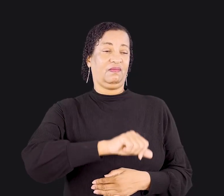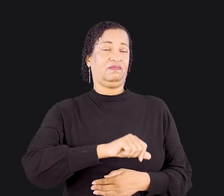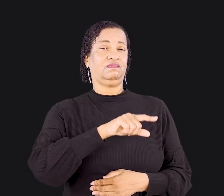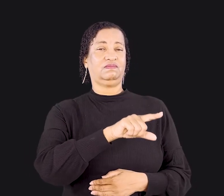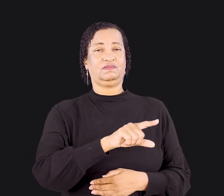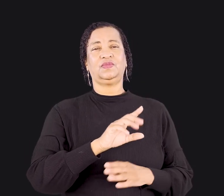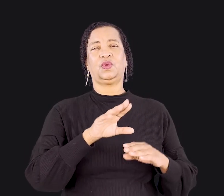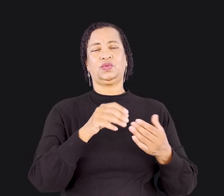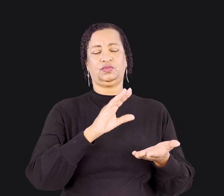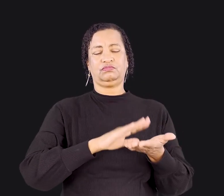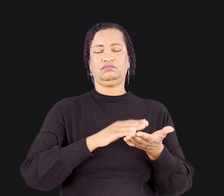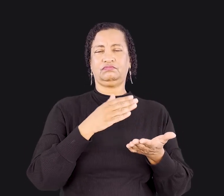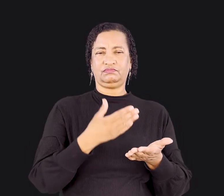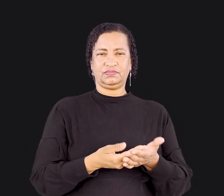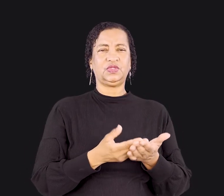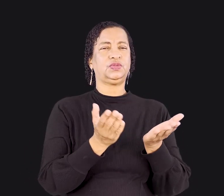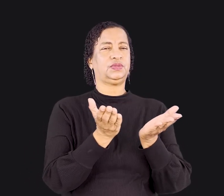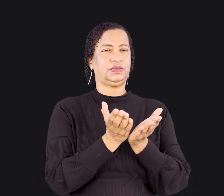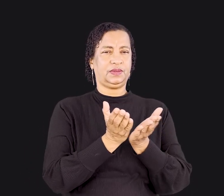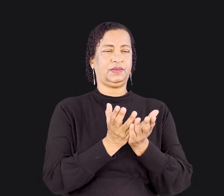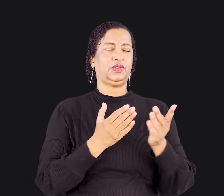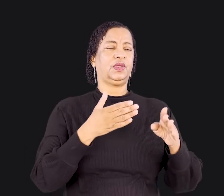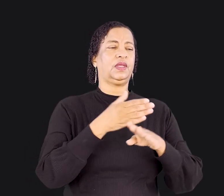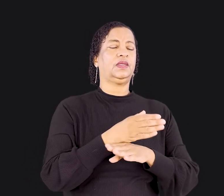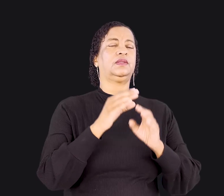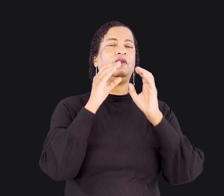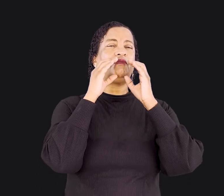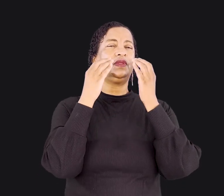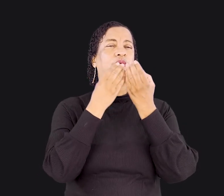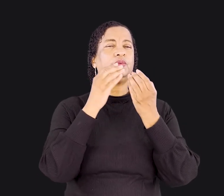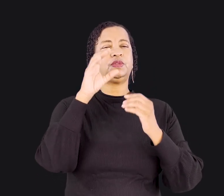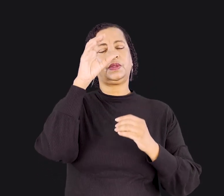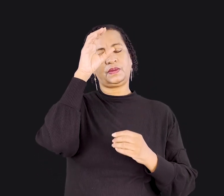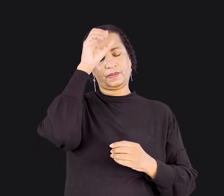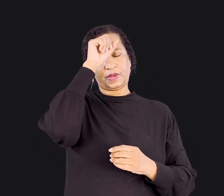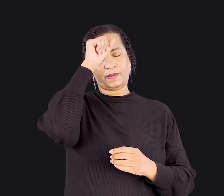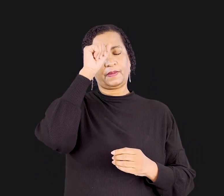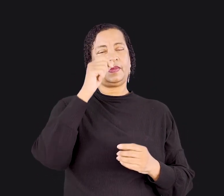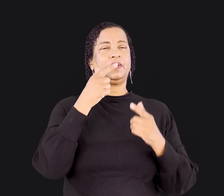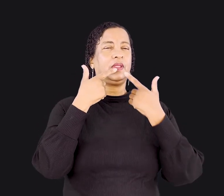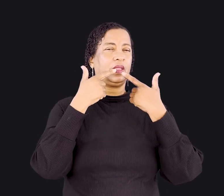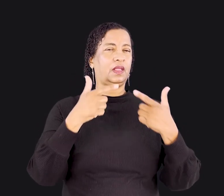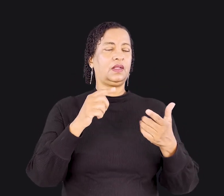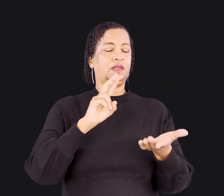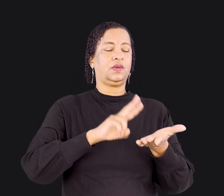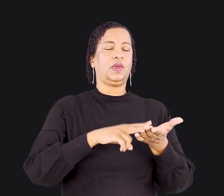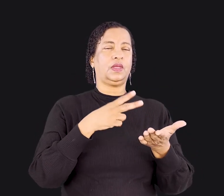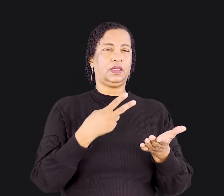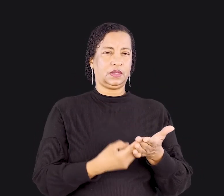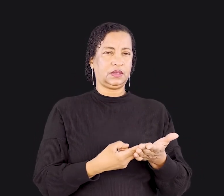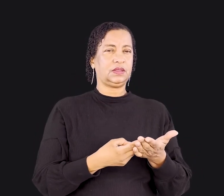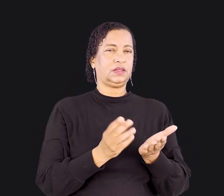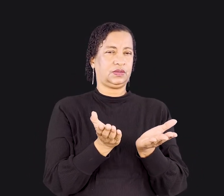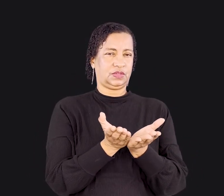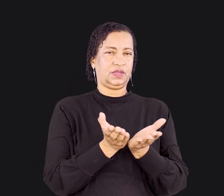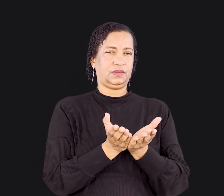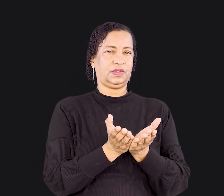da Bíblia do Instituto Wycliffe entravam numa comunidade para aprender a língua e traduzir a Bíblia para a sua língua, ela acabava sendo